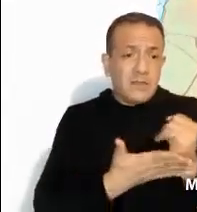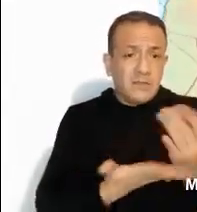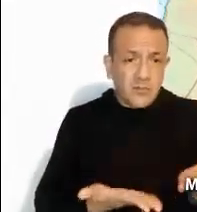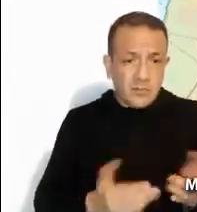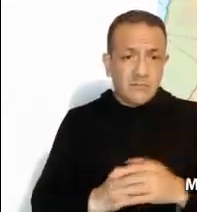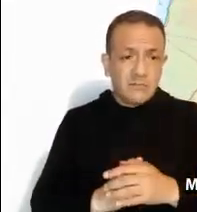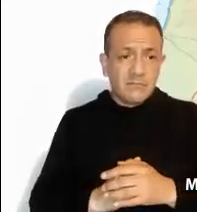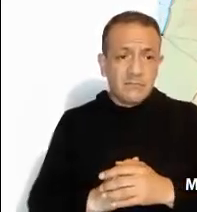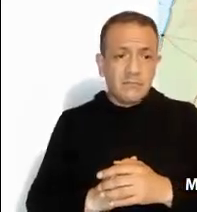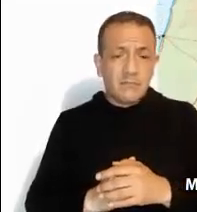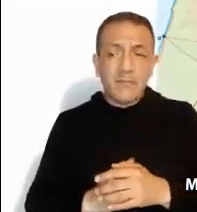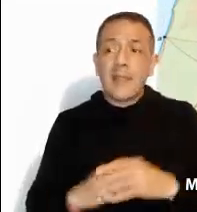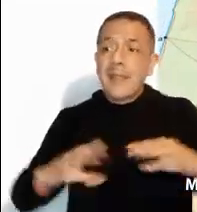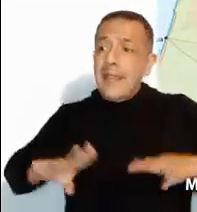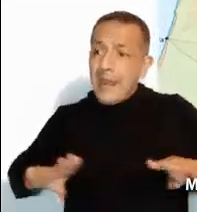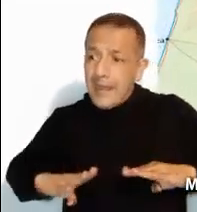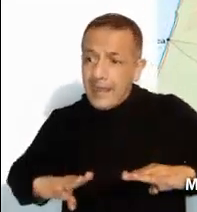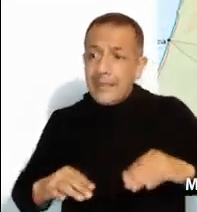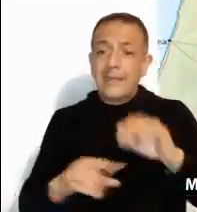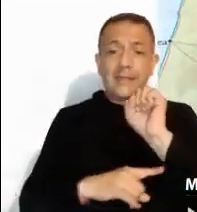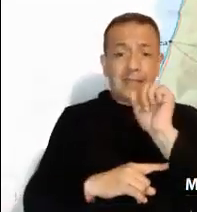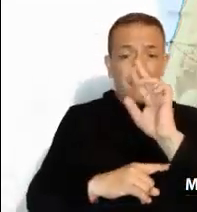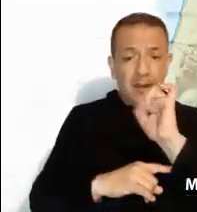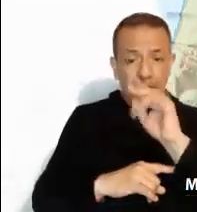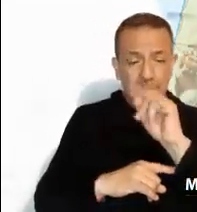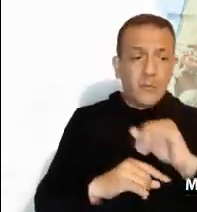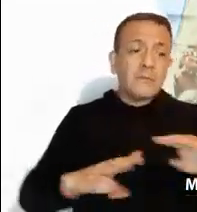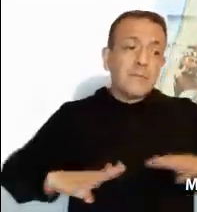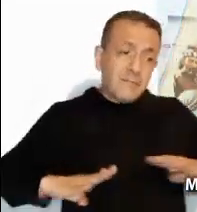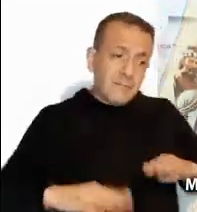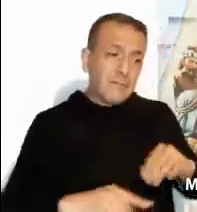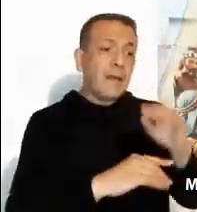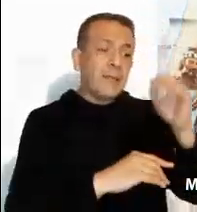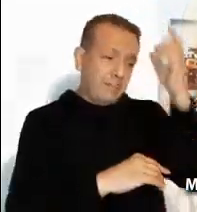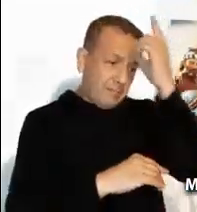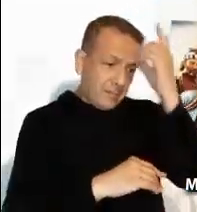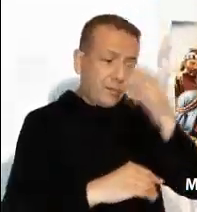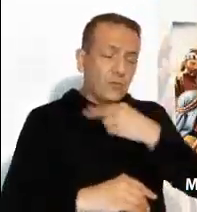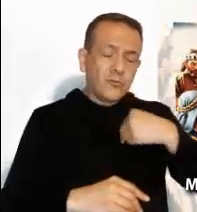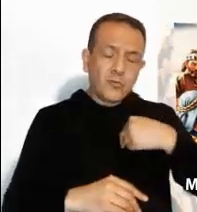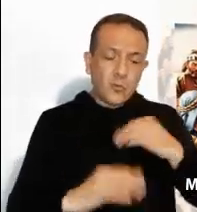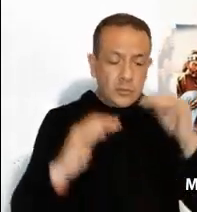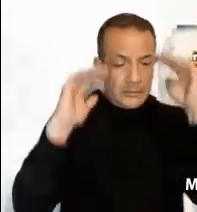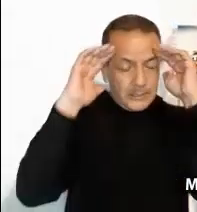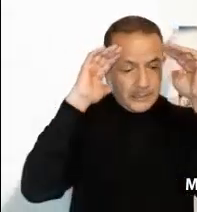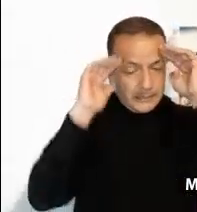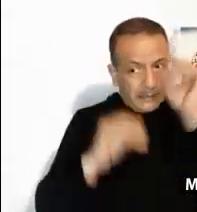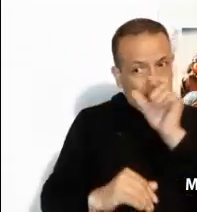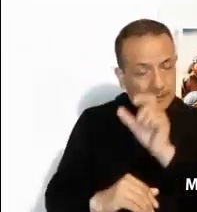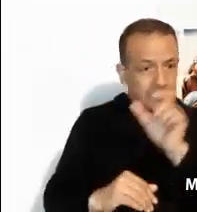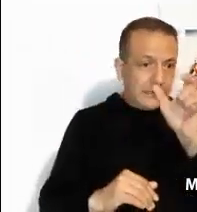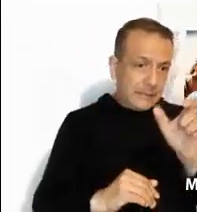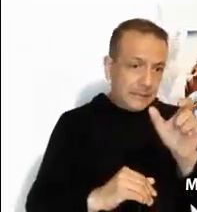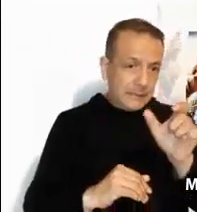actitudes, tanto de los samaritanos como de los discípulos, tendrían que hacernos pensar seriamente